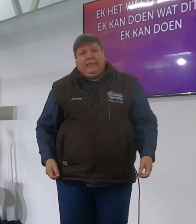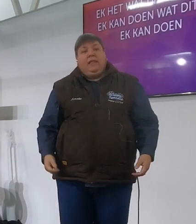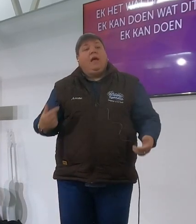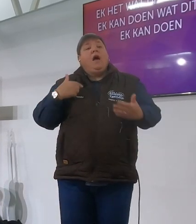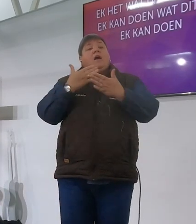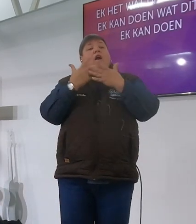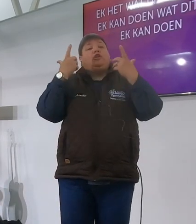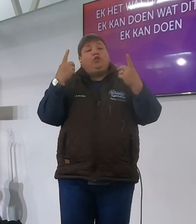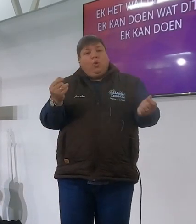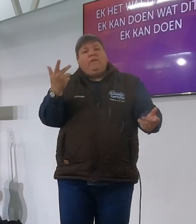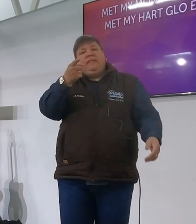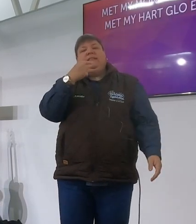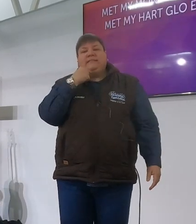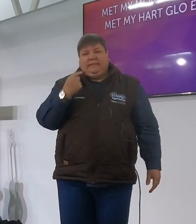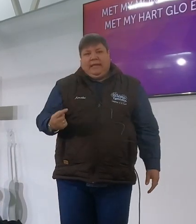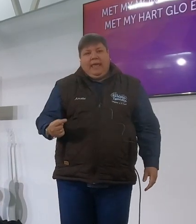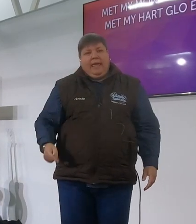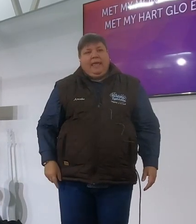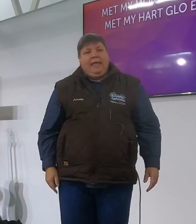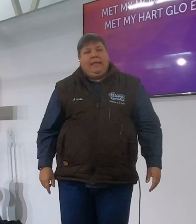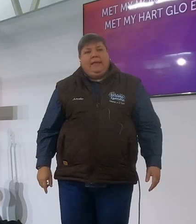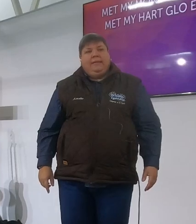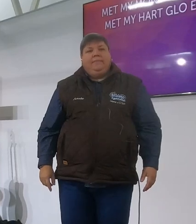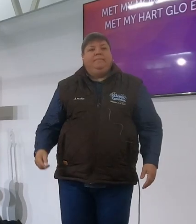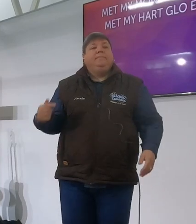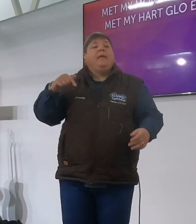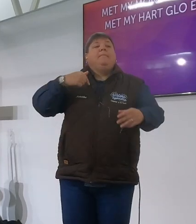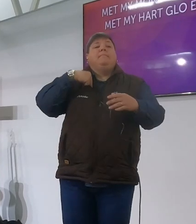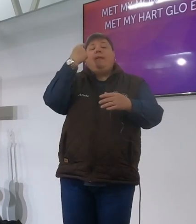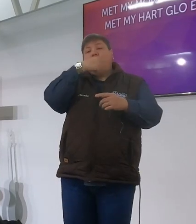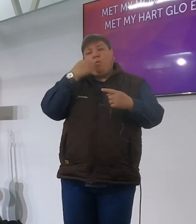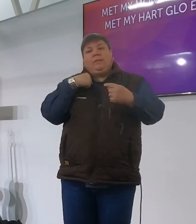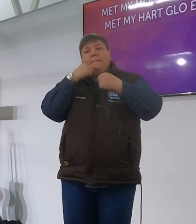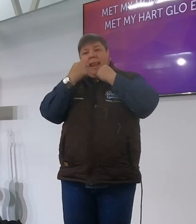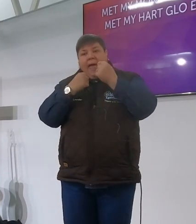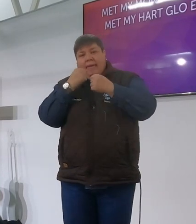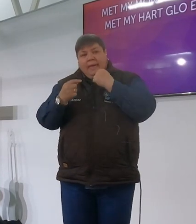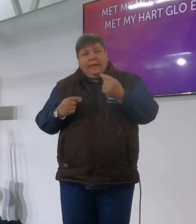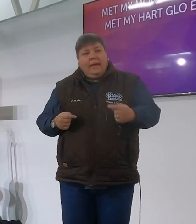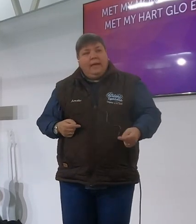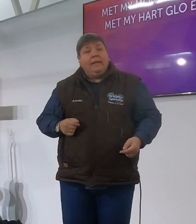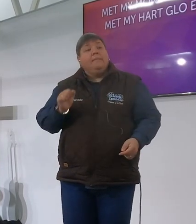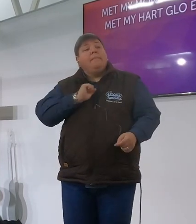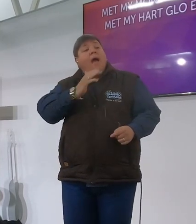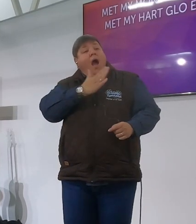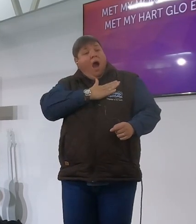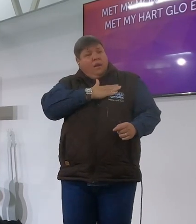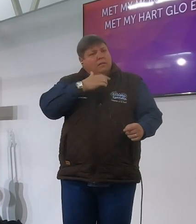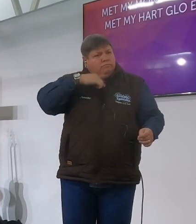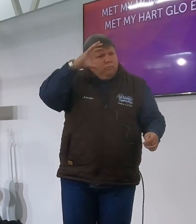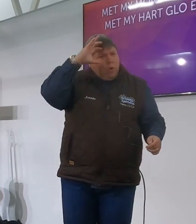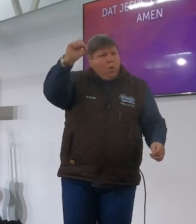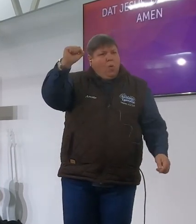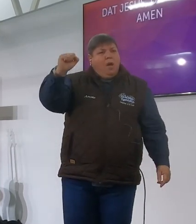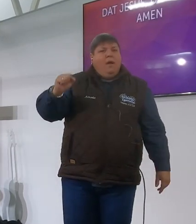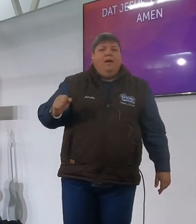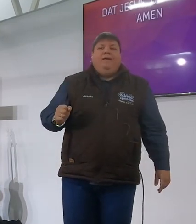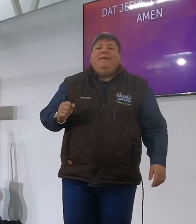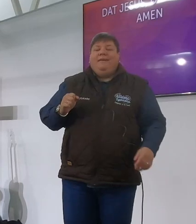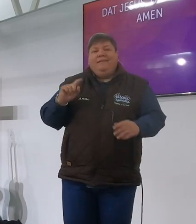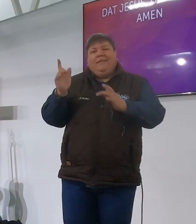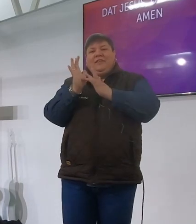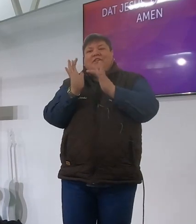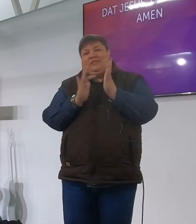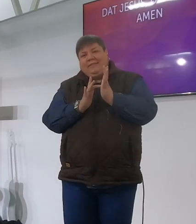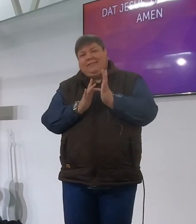ek kan doen wat het sê ek kan doen met my mond belei ek met my hart geloof ek dat